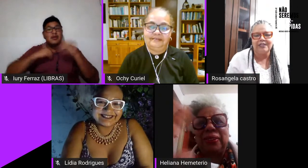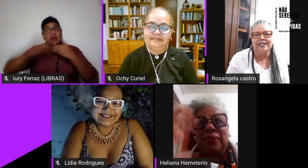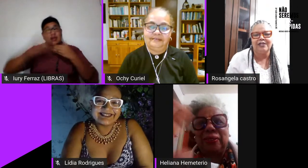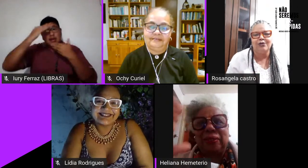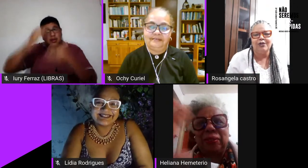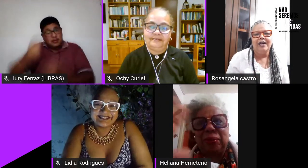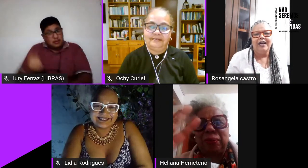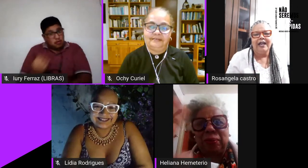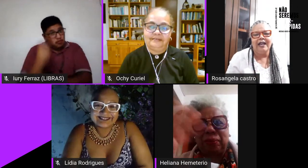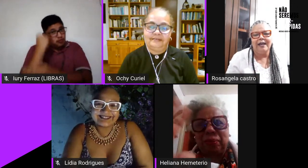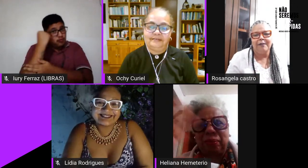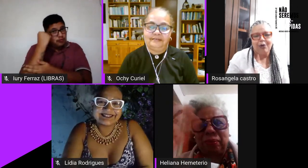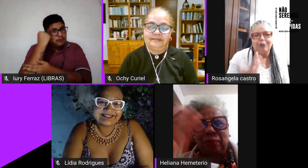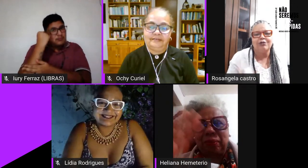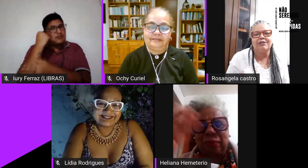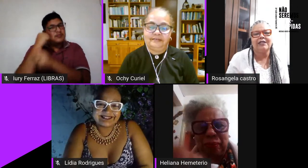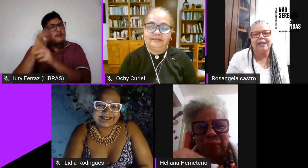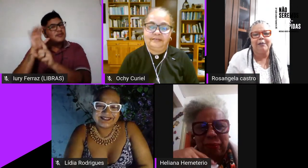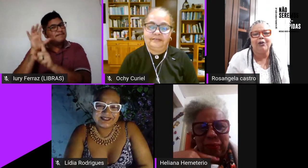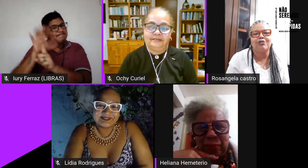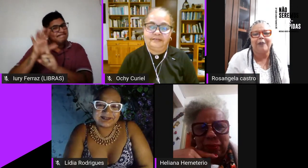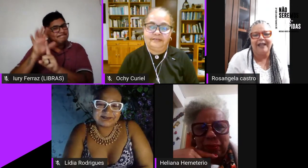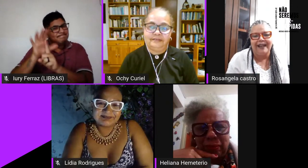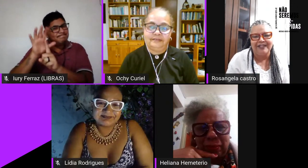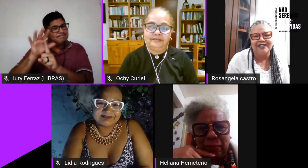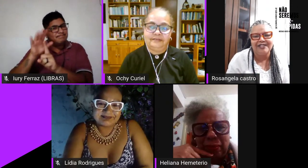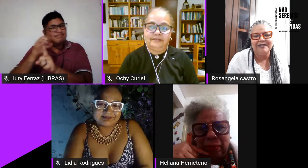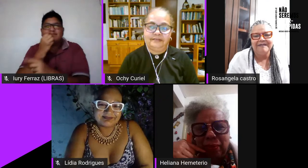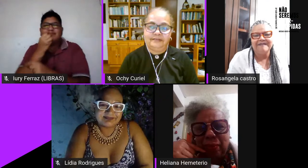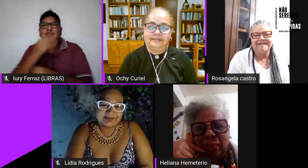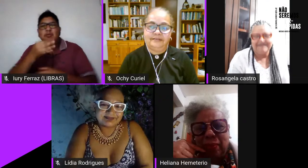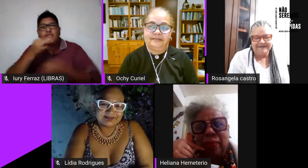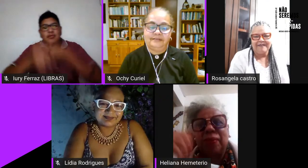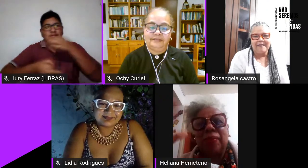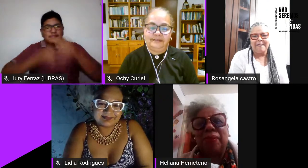ter conduzido me conduzido a ter boas palavras